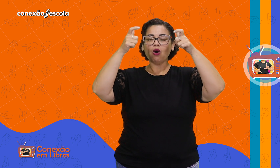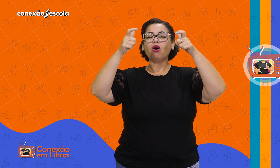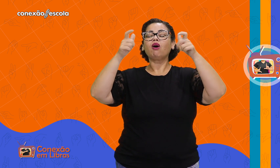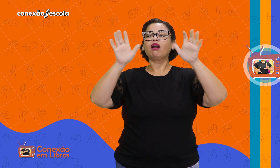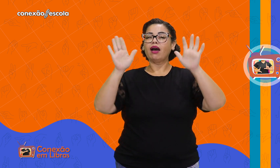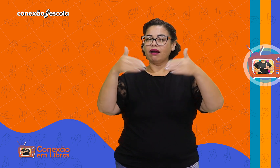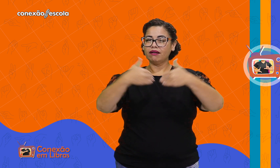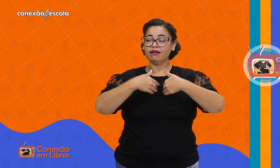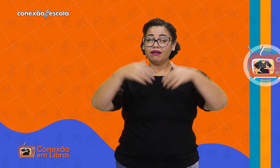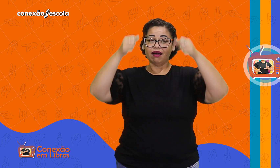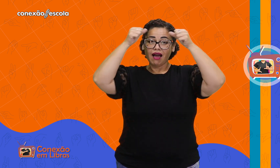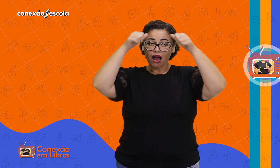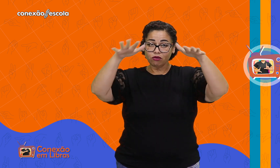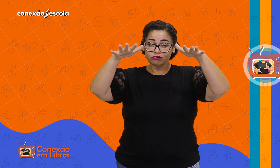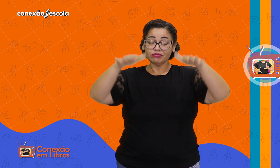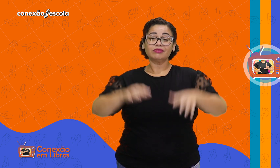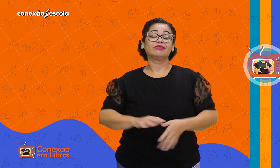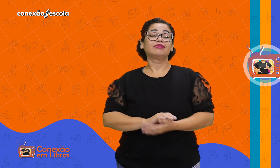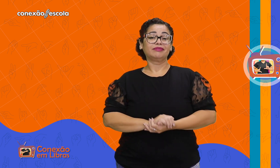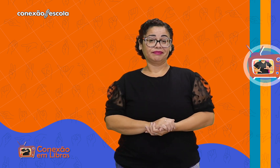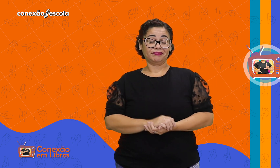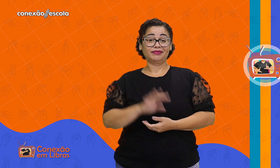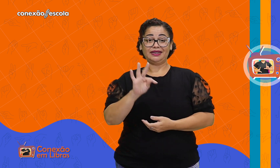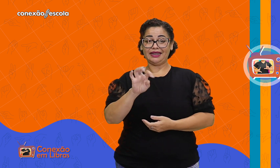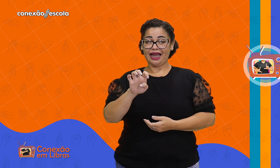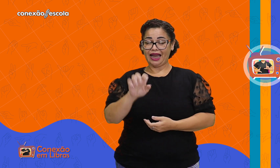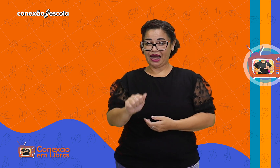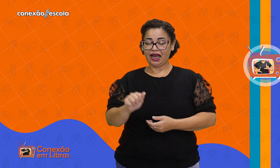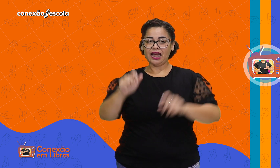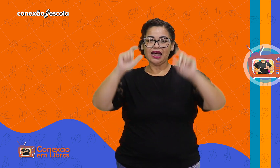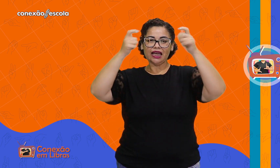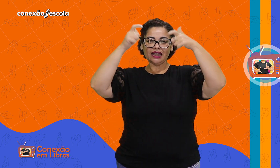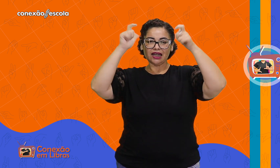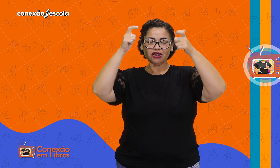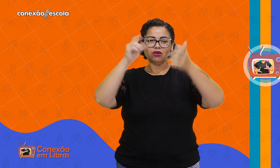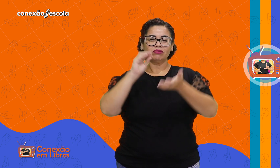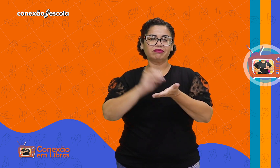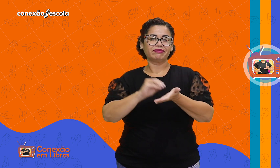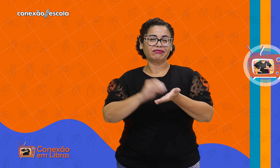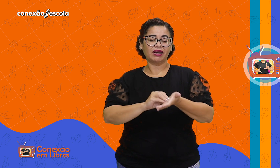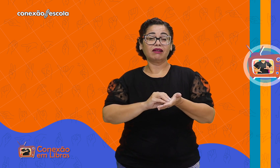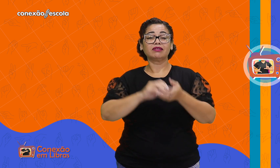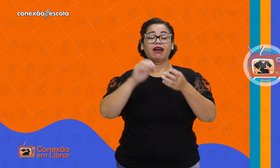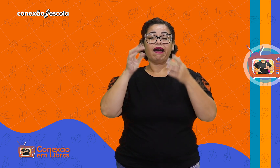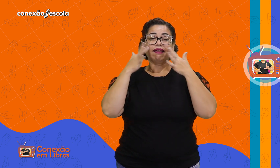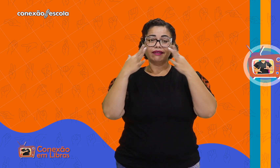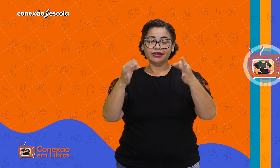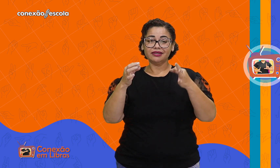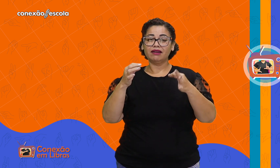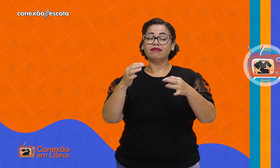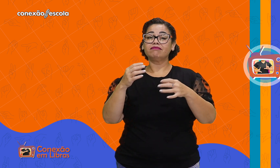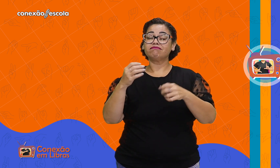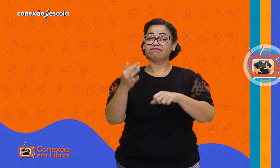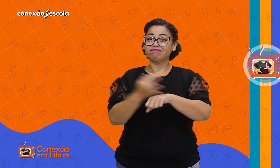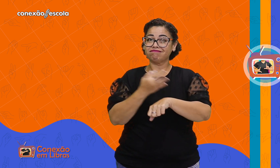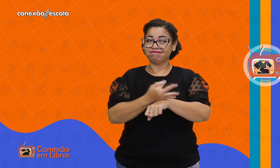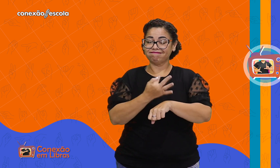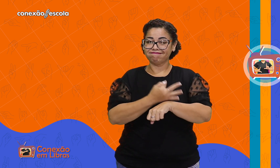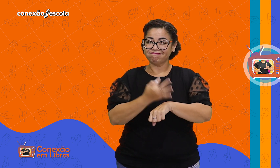o transtorno do espectro do autista, TEIA, transtorno déficit de atenção e hiperatividade,